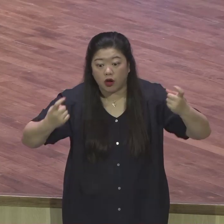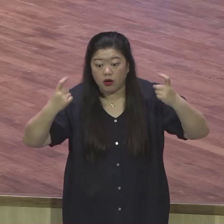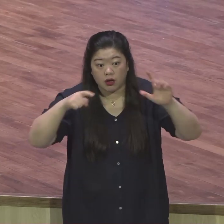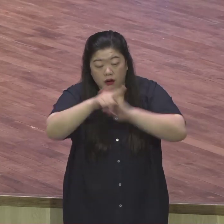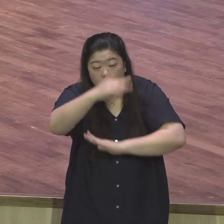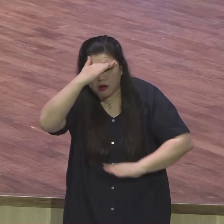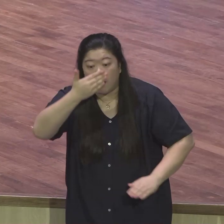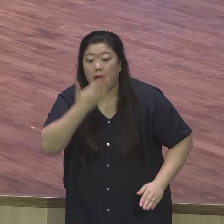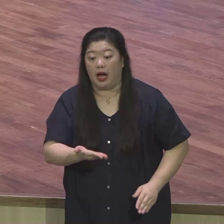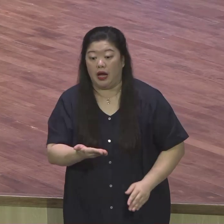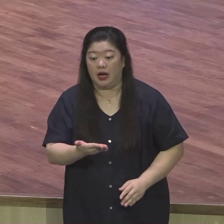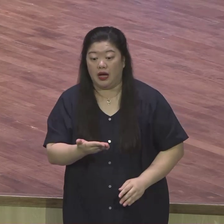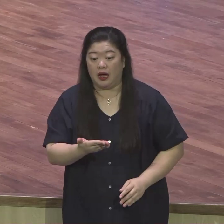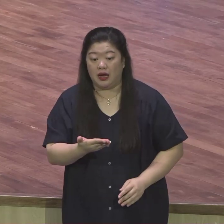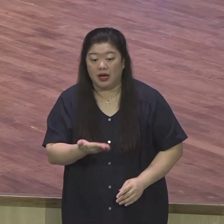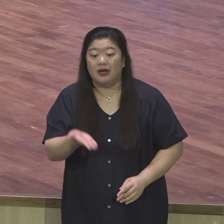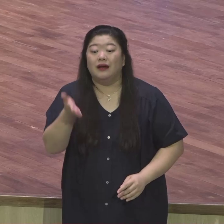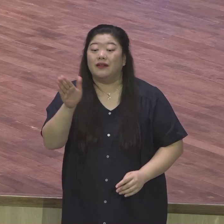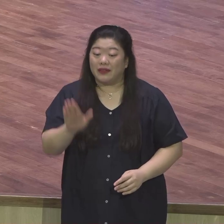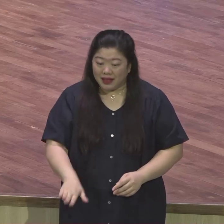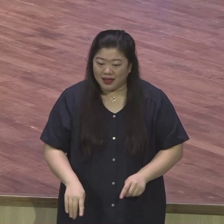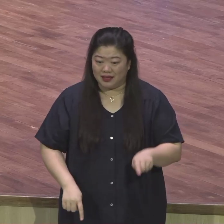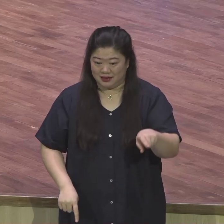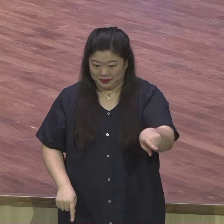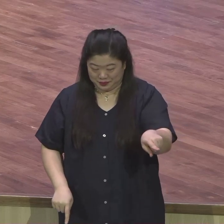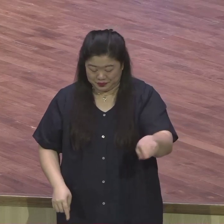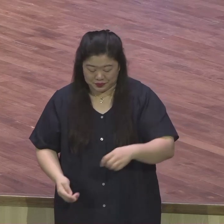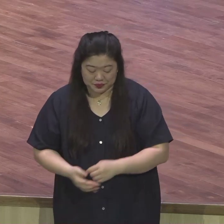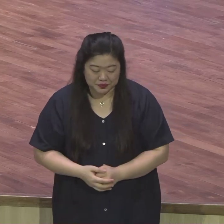이 민족을 이 이스라엘을